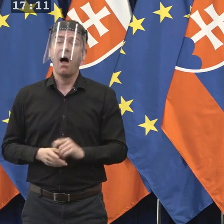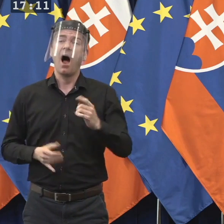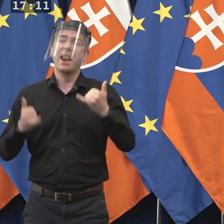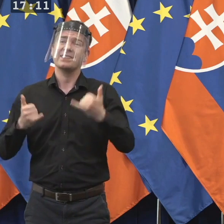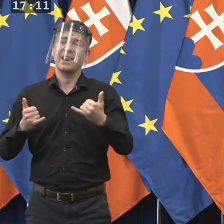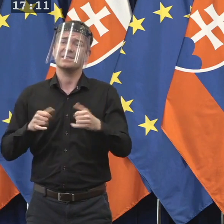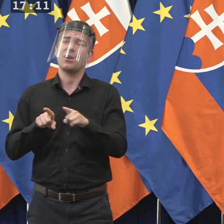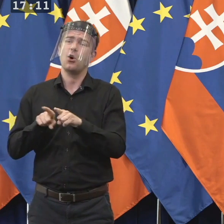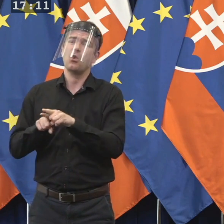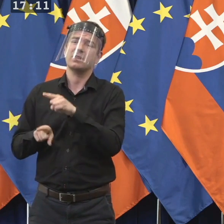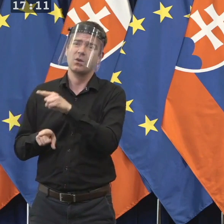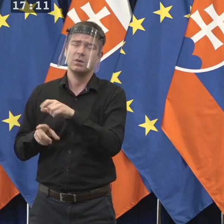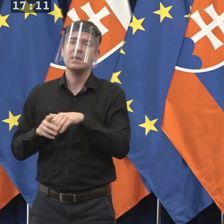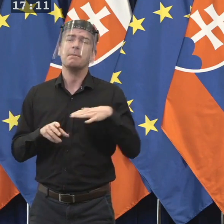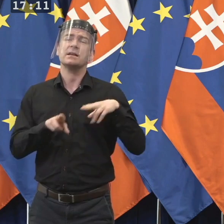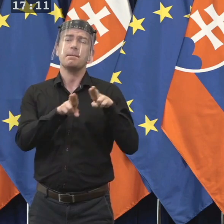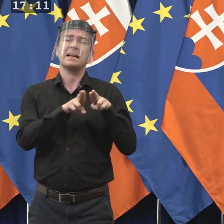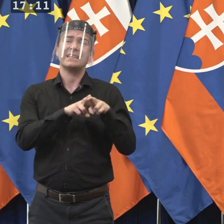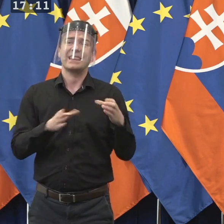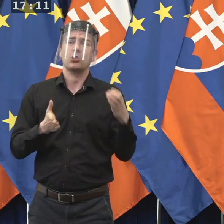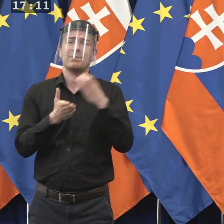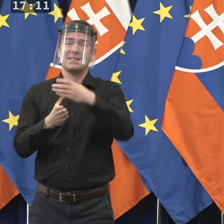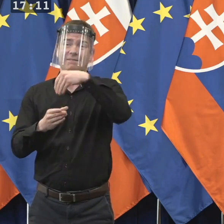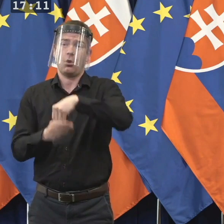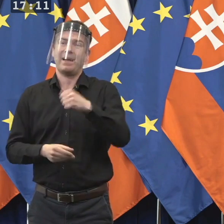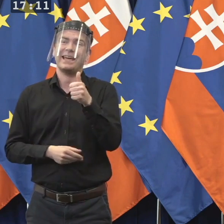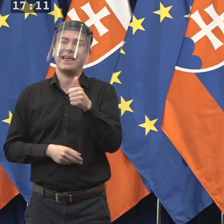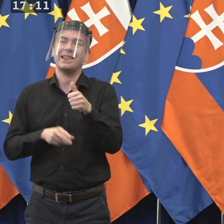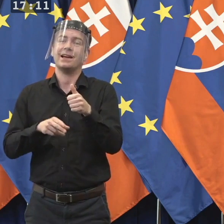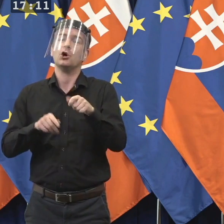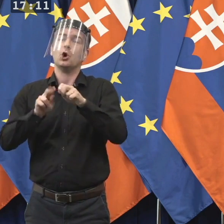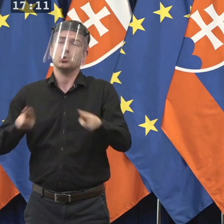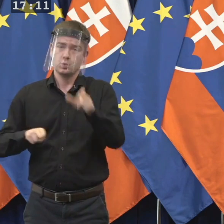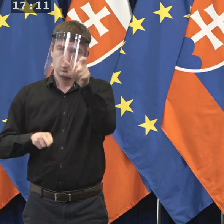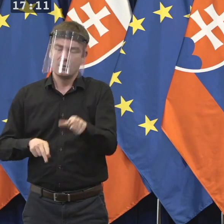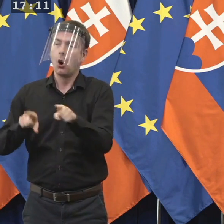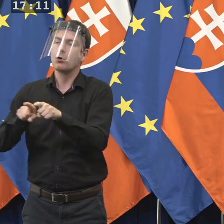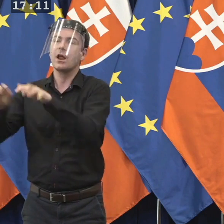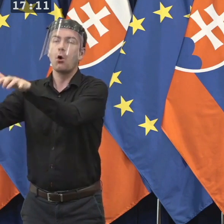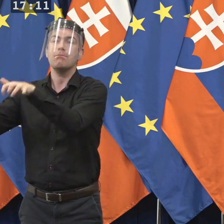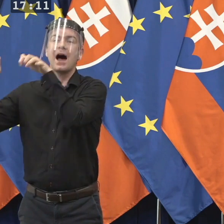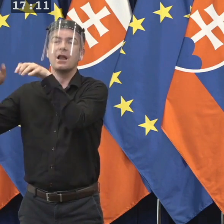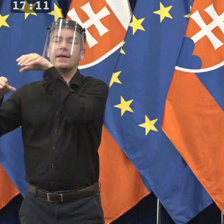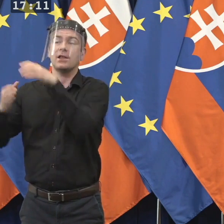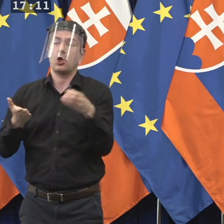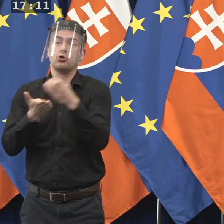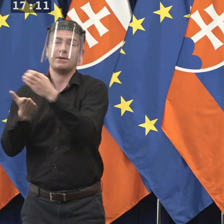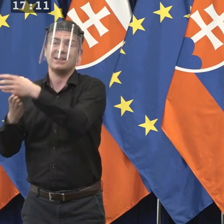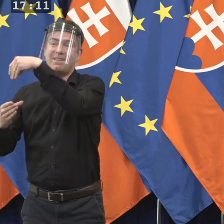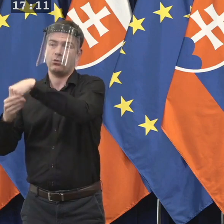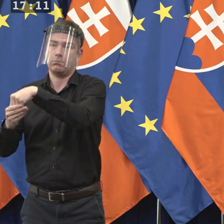nominovala jedného súdcu. Súčasný stav je taký, že aj parlament z troch ľudí, ktorých nominoval, nominoval jedného súdcu.